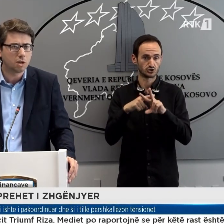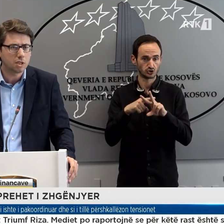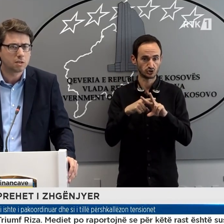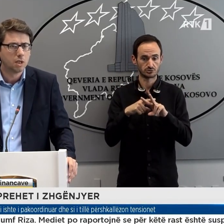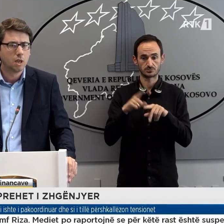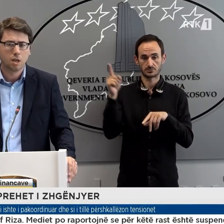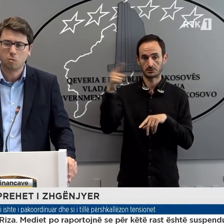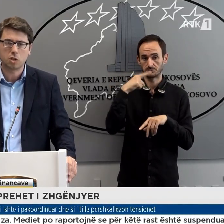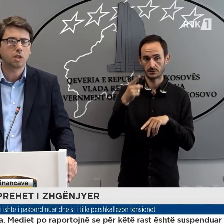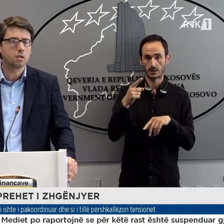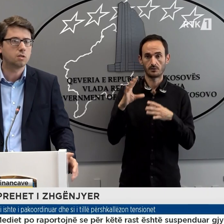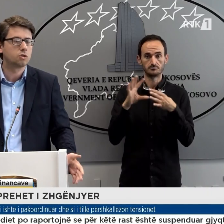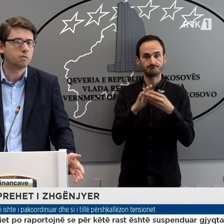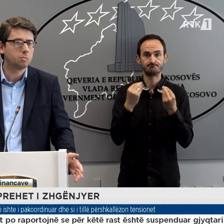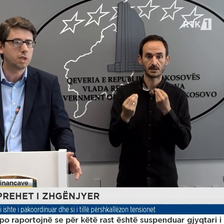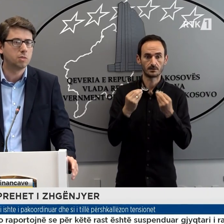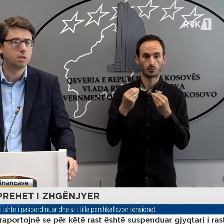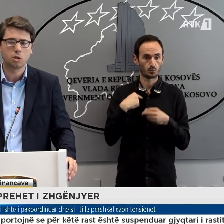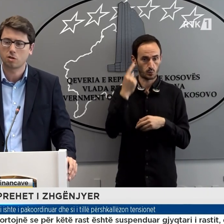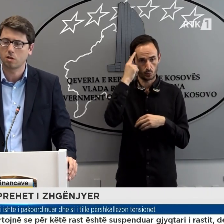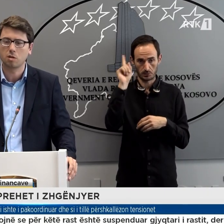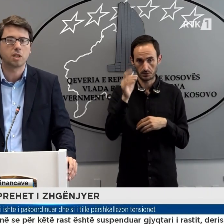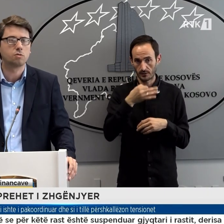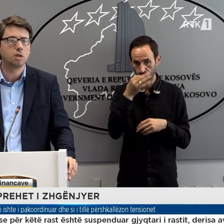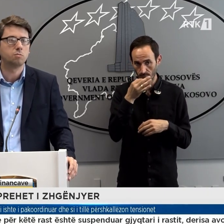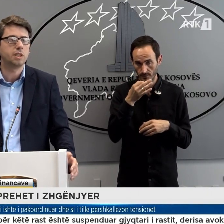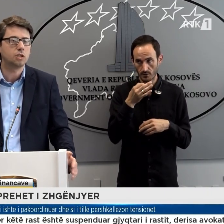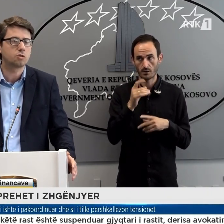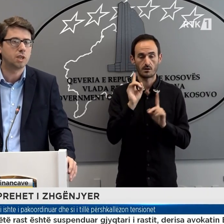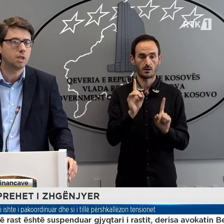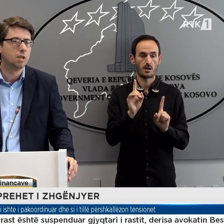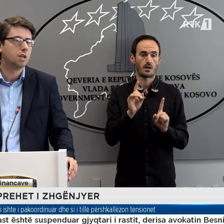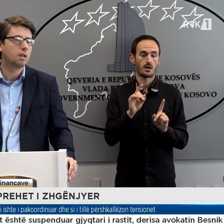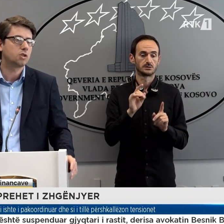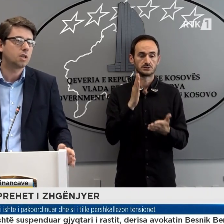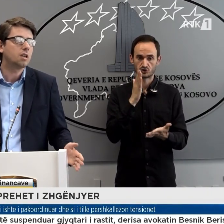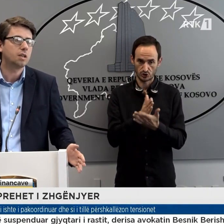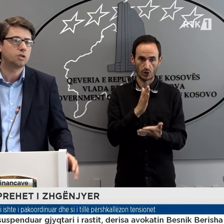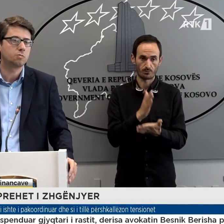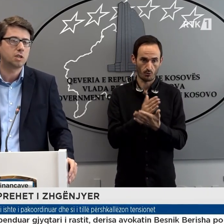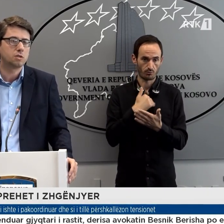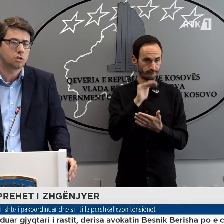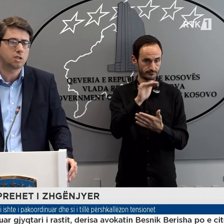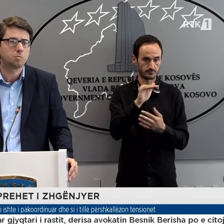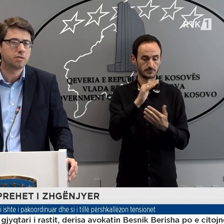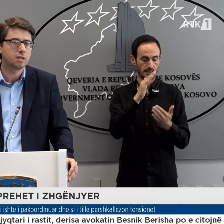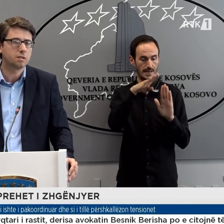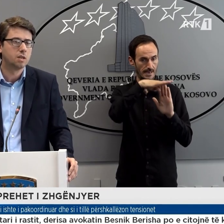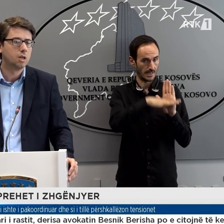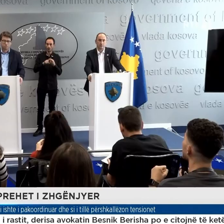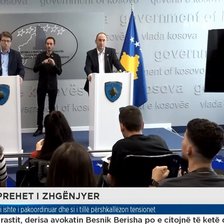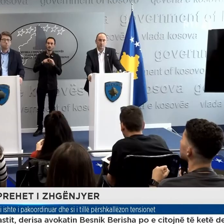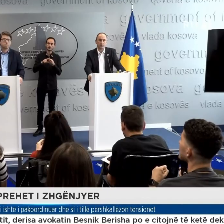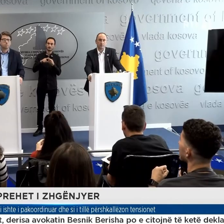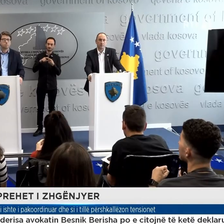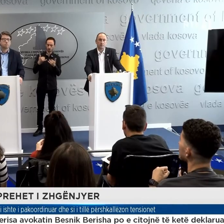për detajet, me gjitha të gjitha gjithove prim është i bazuar nbi lichmërin dhe shtrirjen e lichmëris në gjitha të vendit.